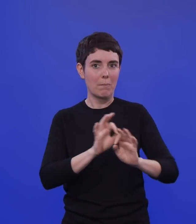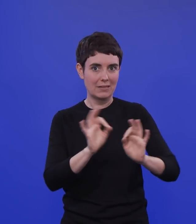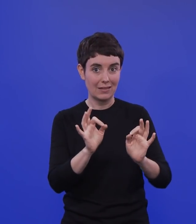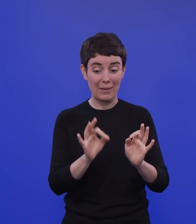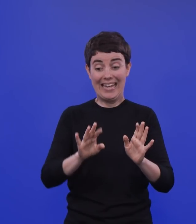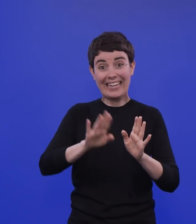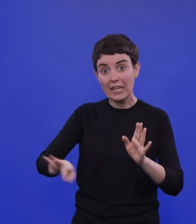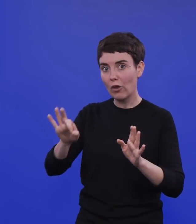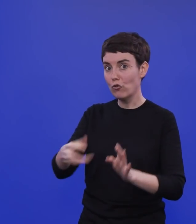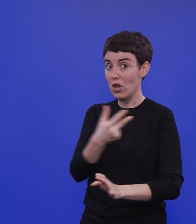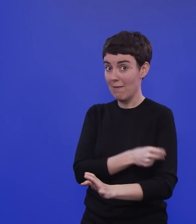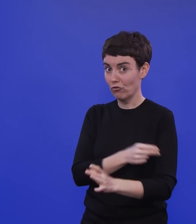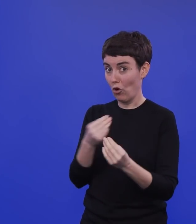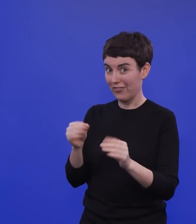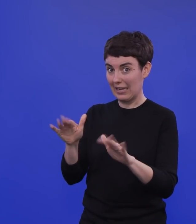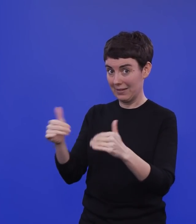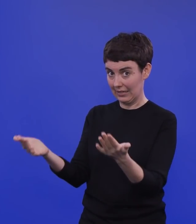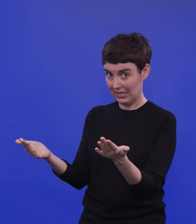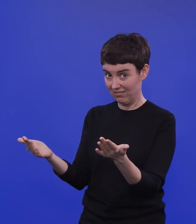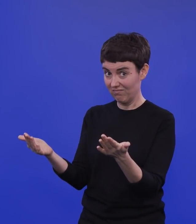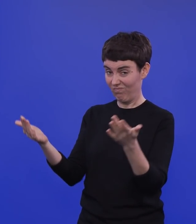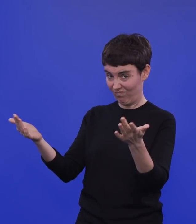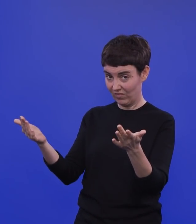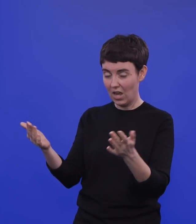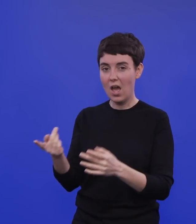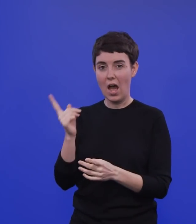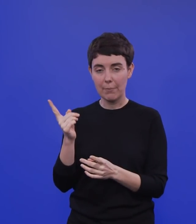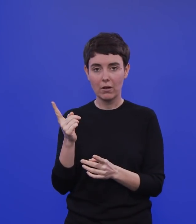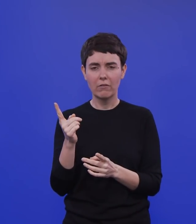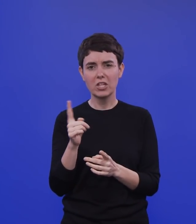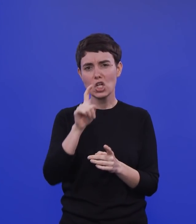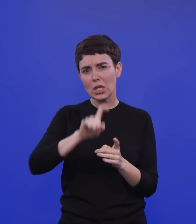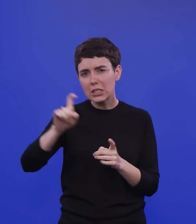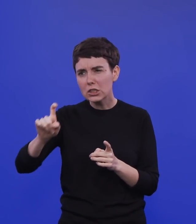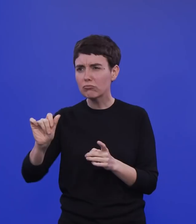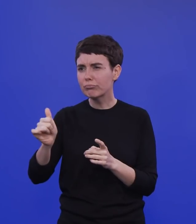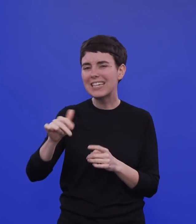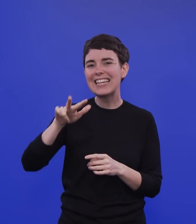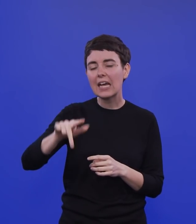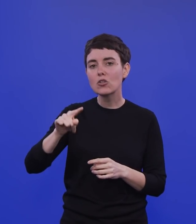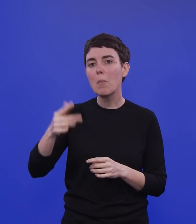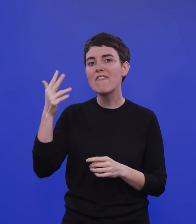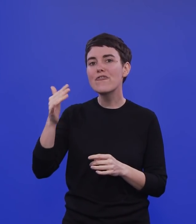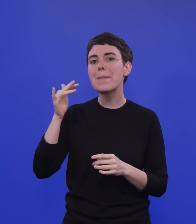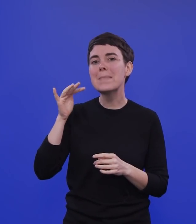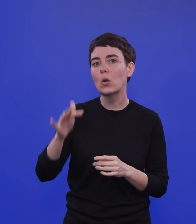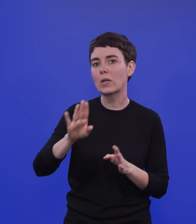sich jetzt anguckt, ich habe mal nachgesehen, statistisch 13,5 Millionen Kinder und Jugendliche gibt es in Deutschland, also bis